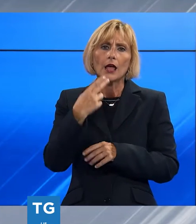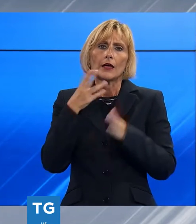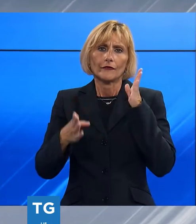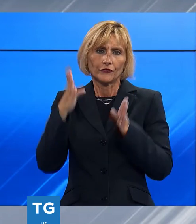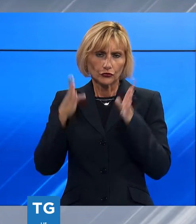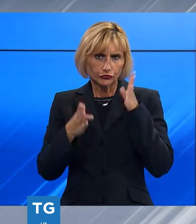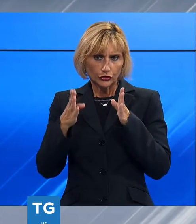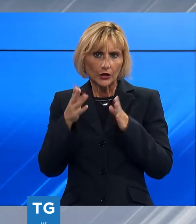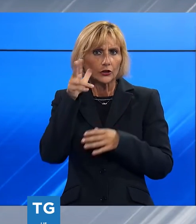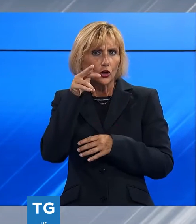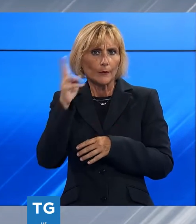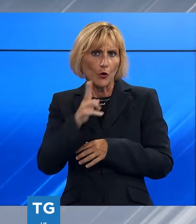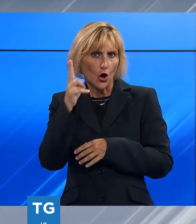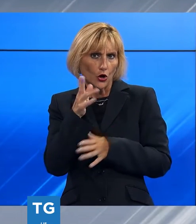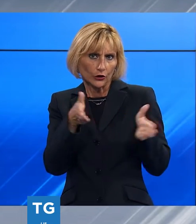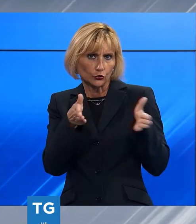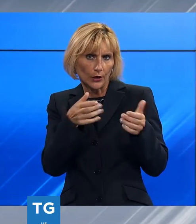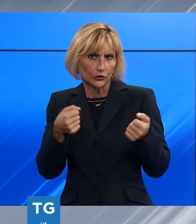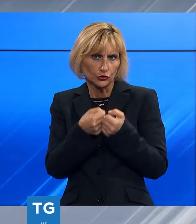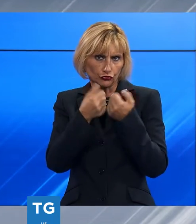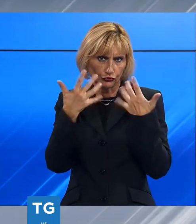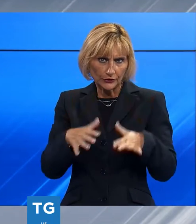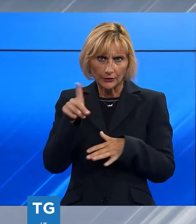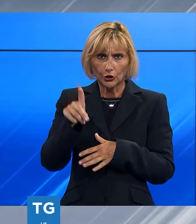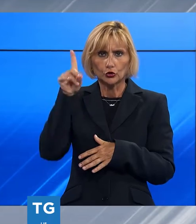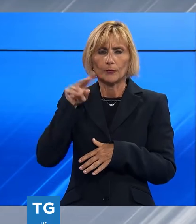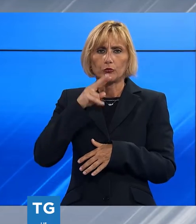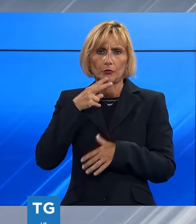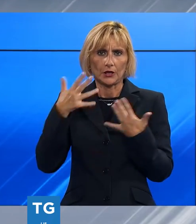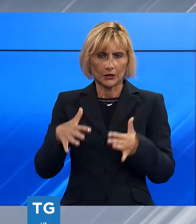morta durante un incidente domenica pomeriggio.